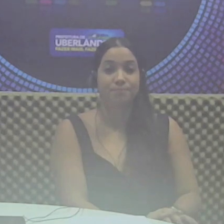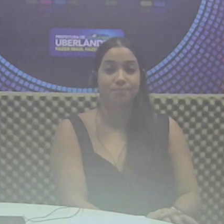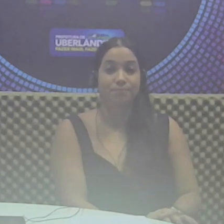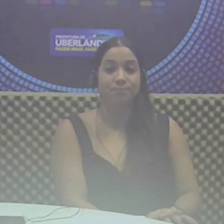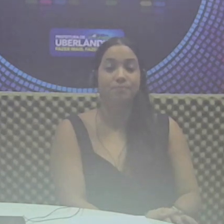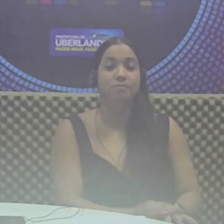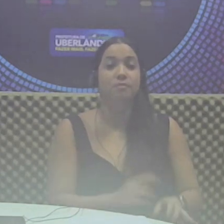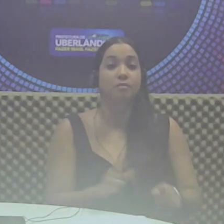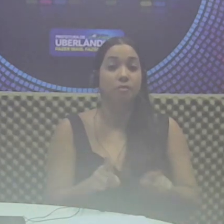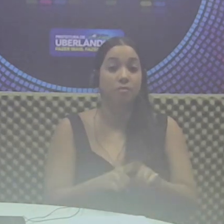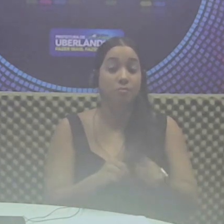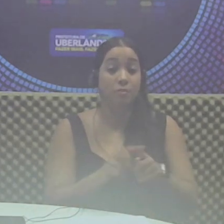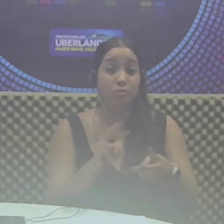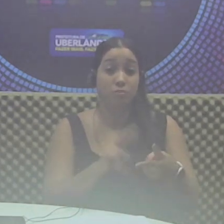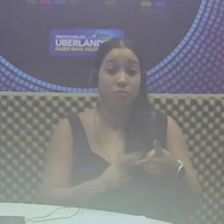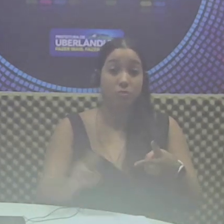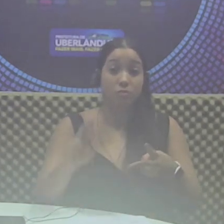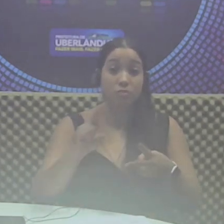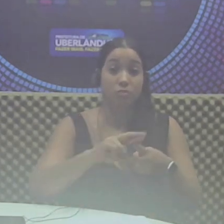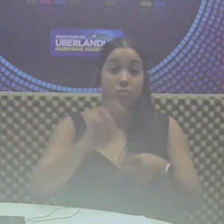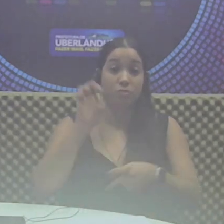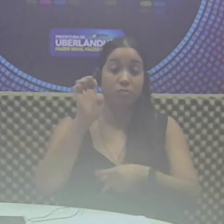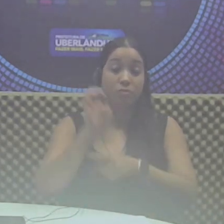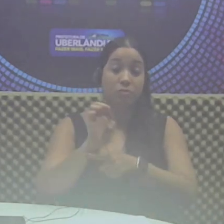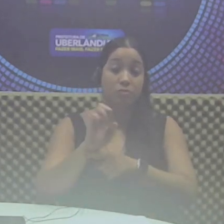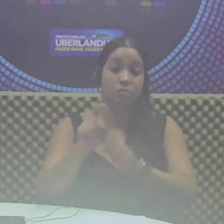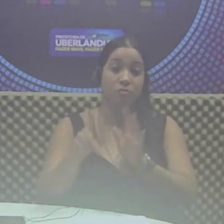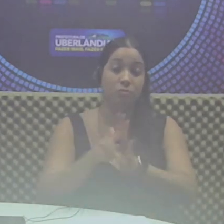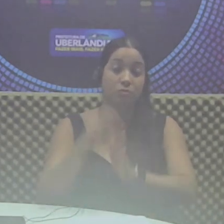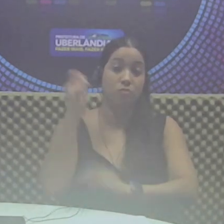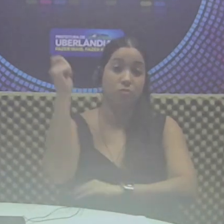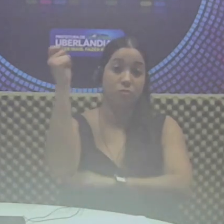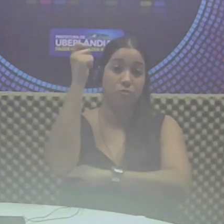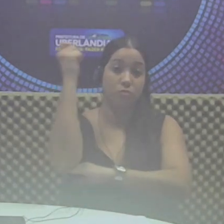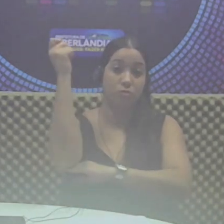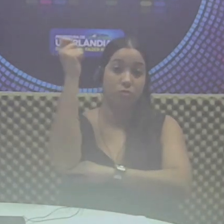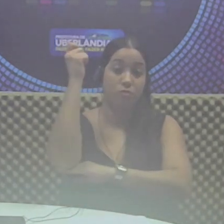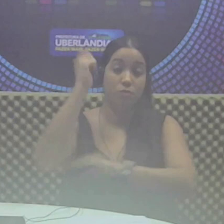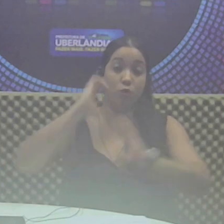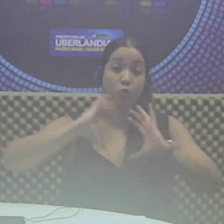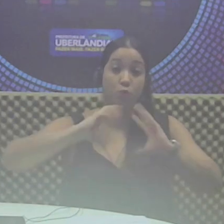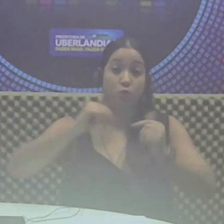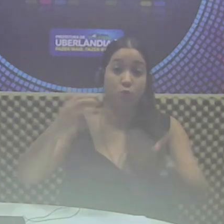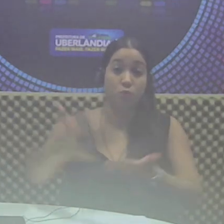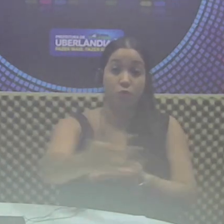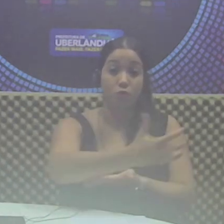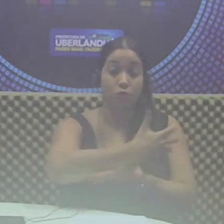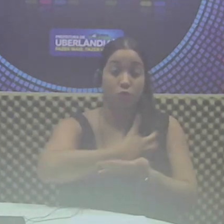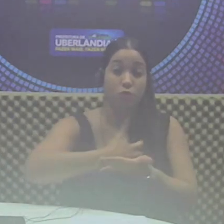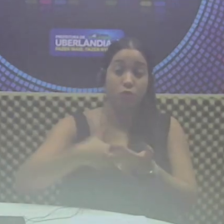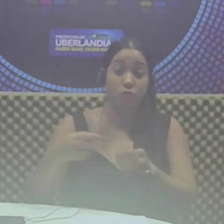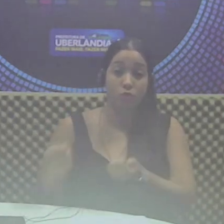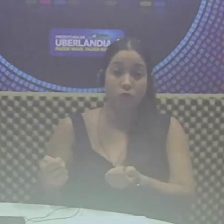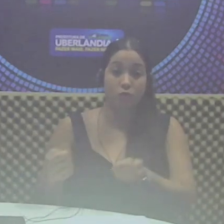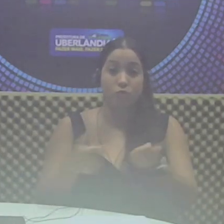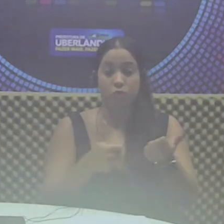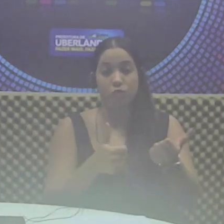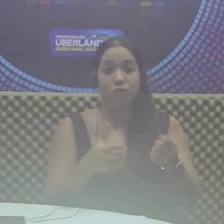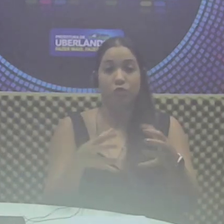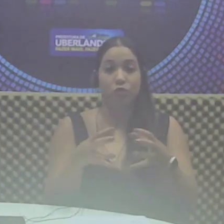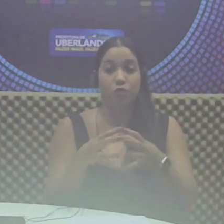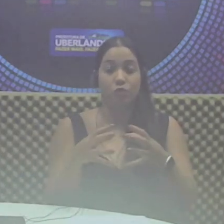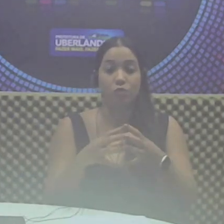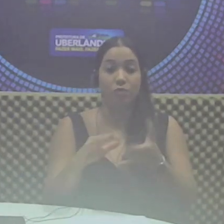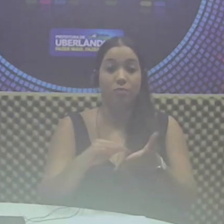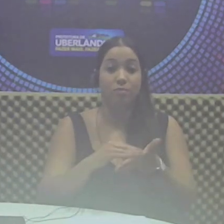repasse dos recursos ao estado do Rio Grande do Sul por parte do Circo, tudo o que for arrecadado será recolhido pelas equipes